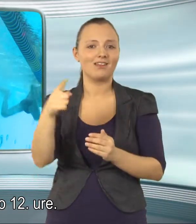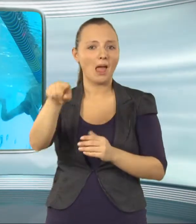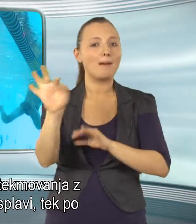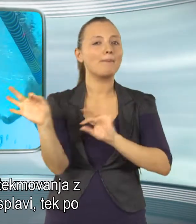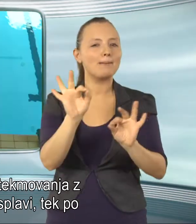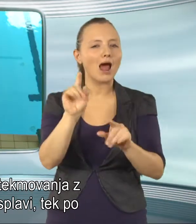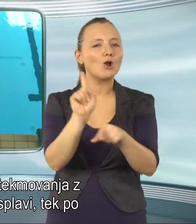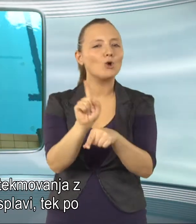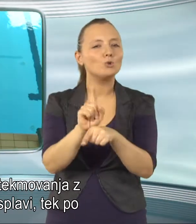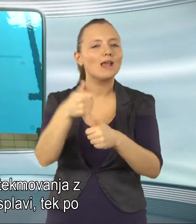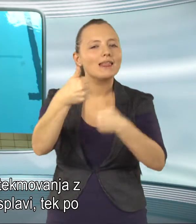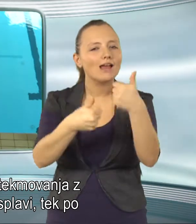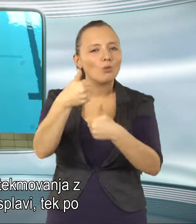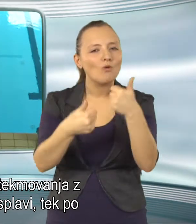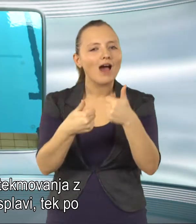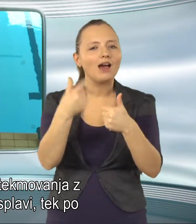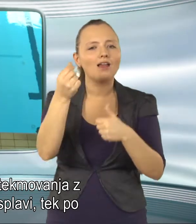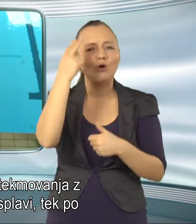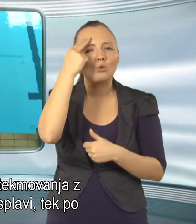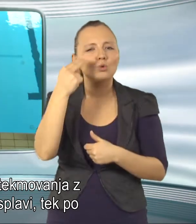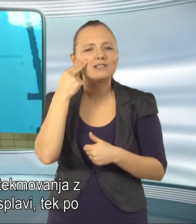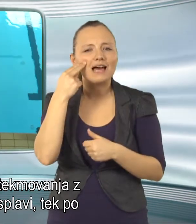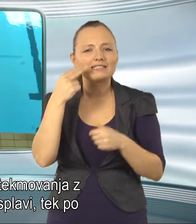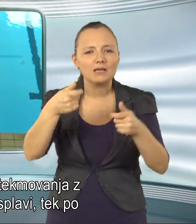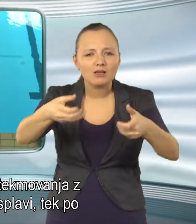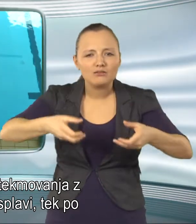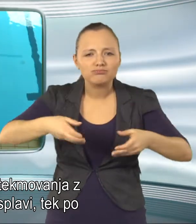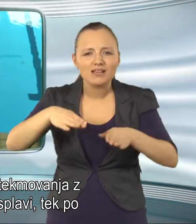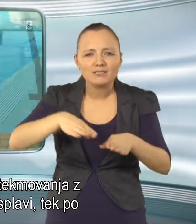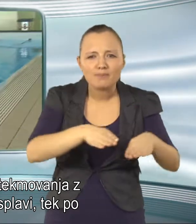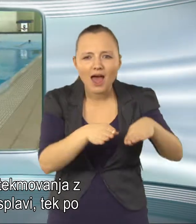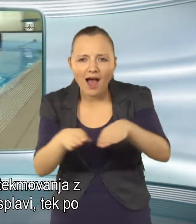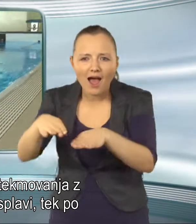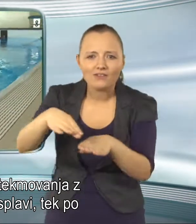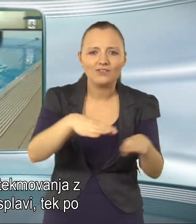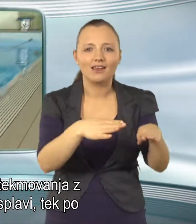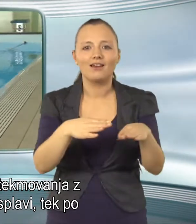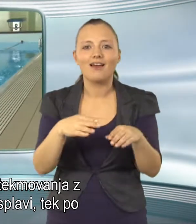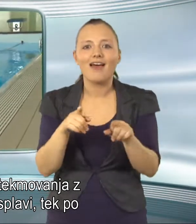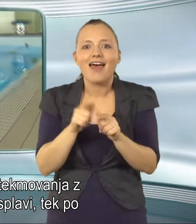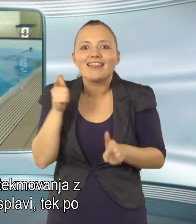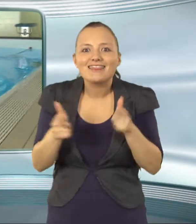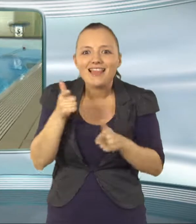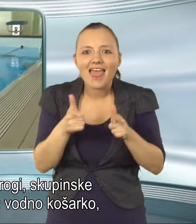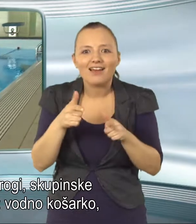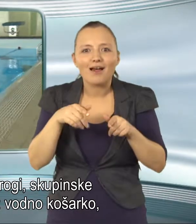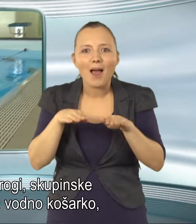Pripravljajo tekmovanje z gusarskimi splavi, tek poplavajoči progi, skupinske in štafetne igre,